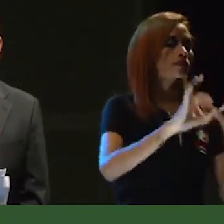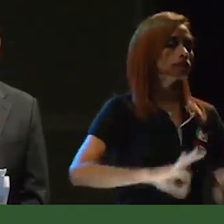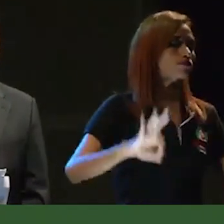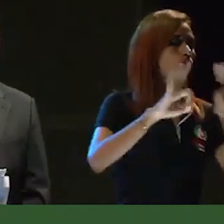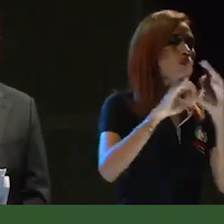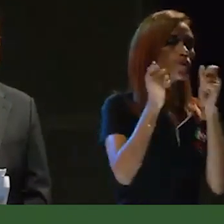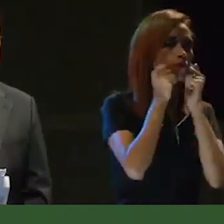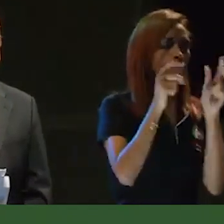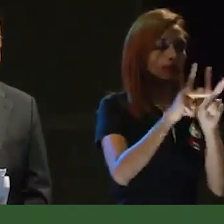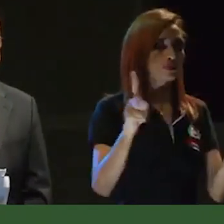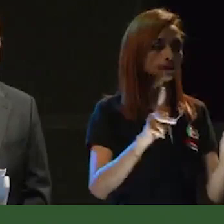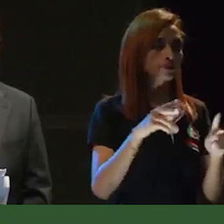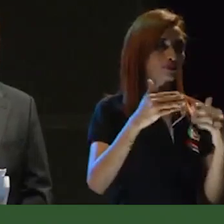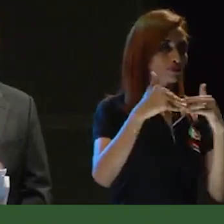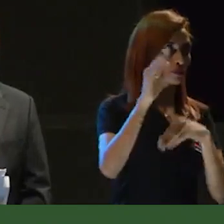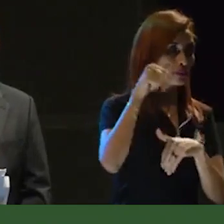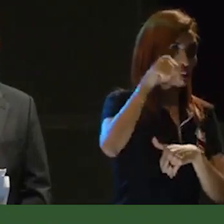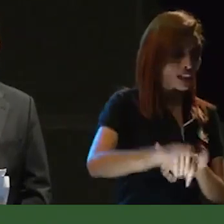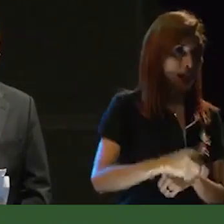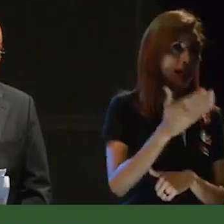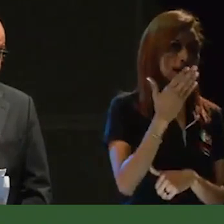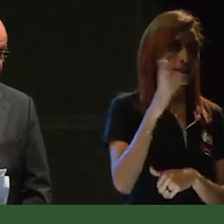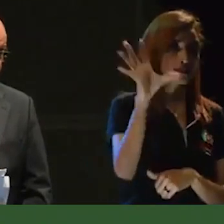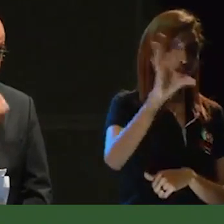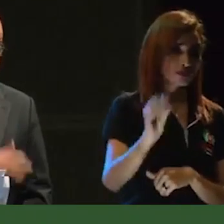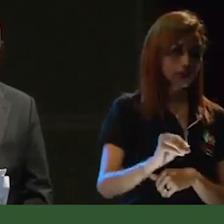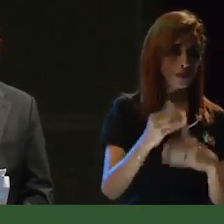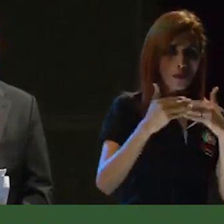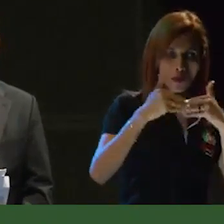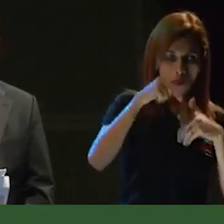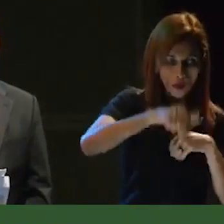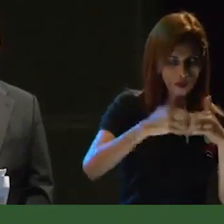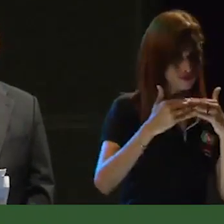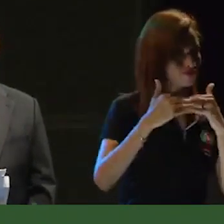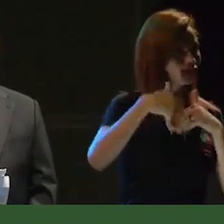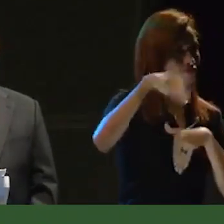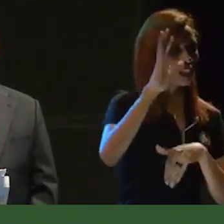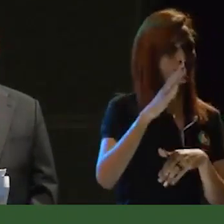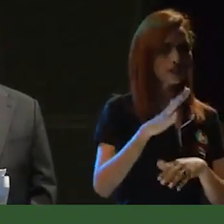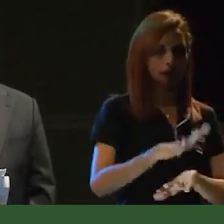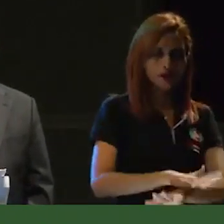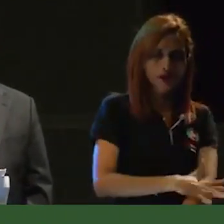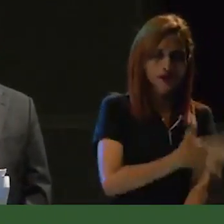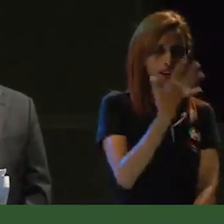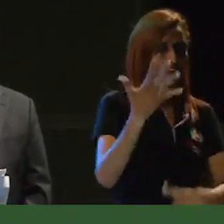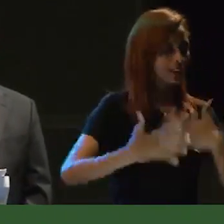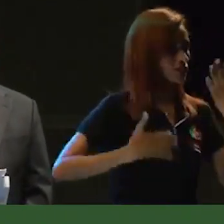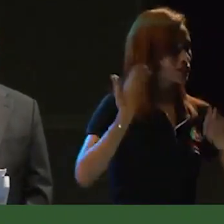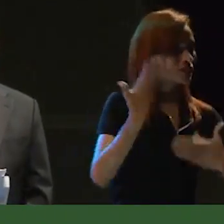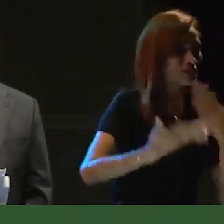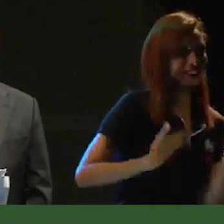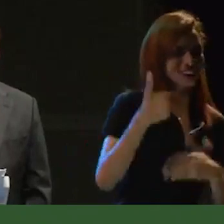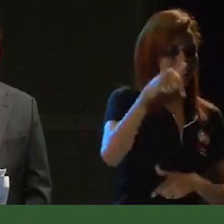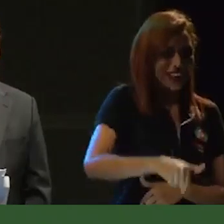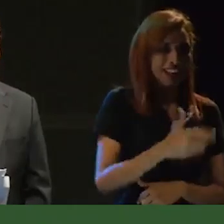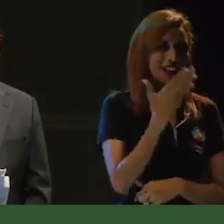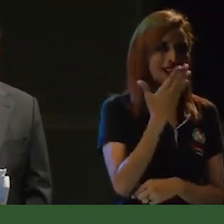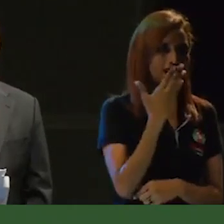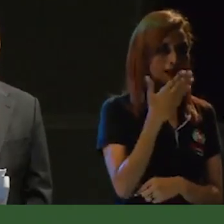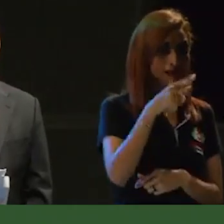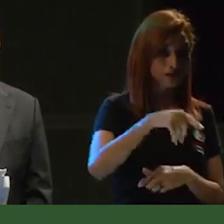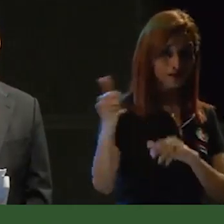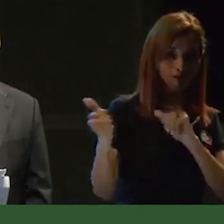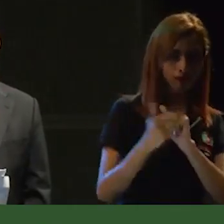para todos los ciudadanos del departamento, hoy más que nunca nos sentimos complacidos, alegres, felices hoy con Calarcá, de estar